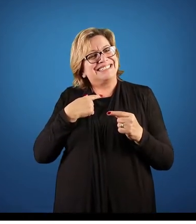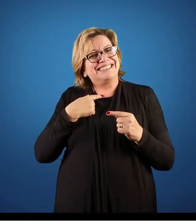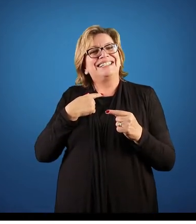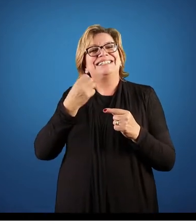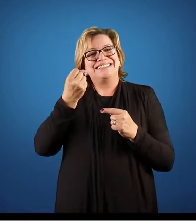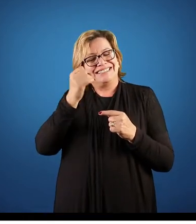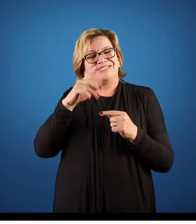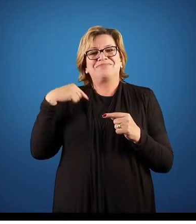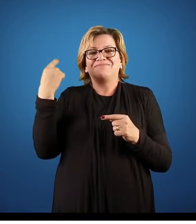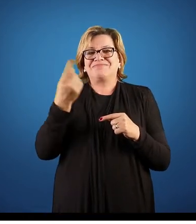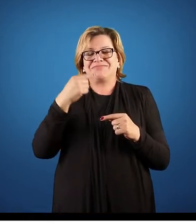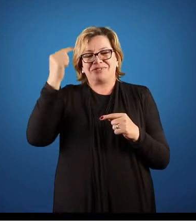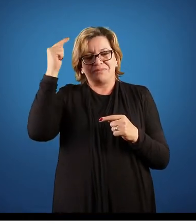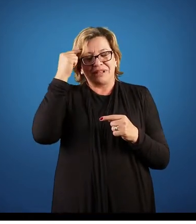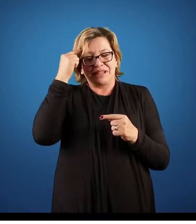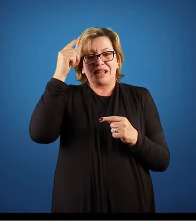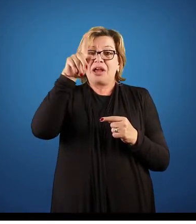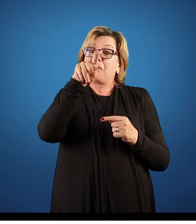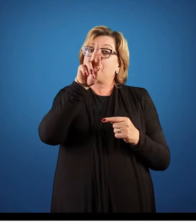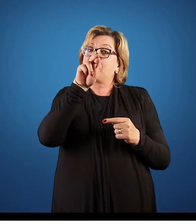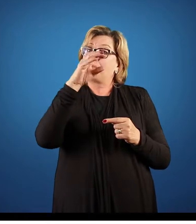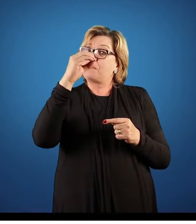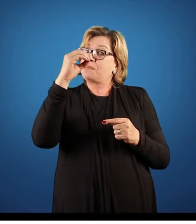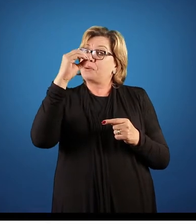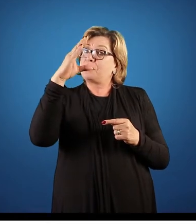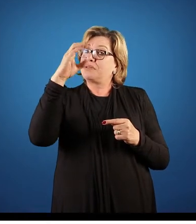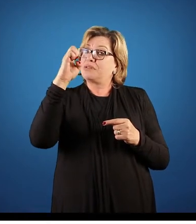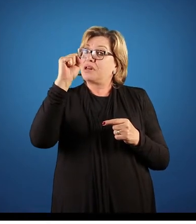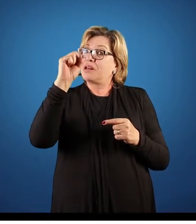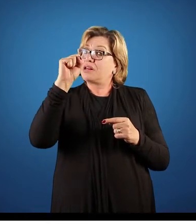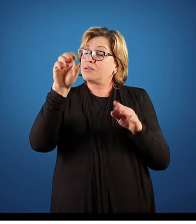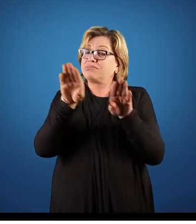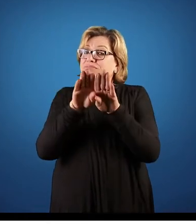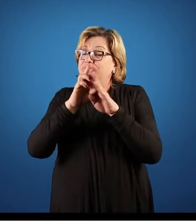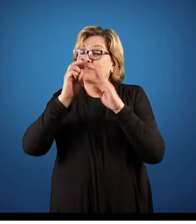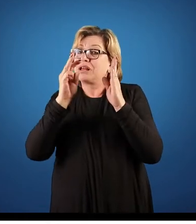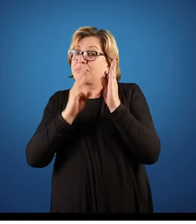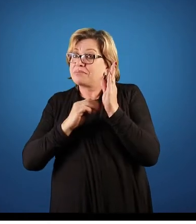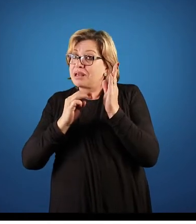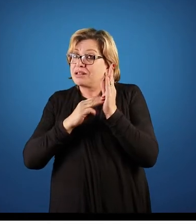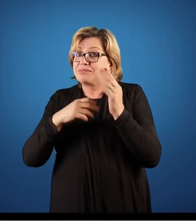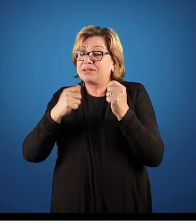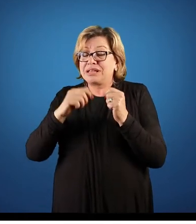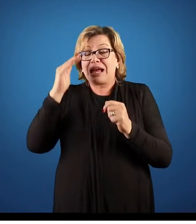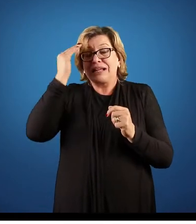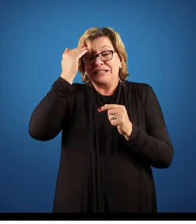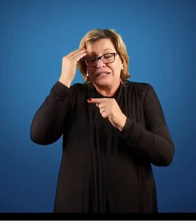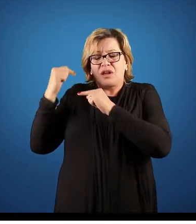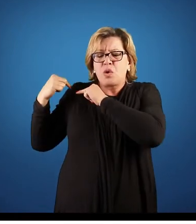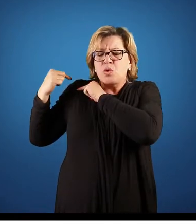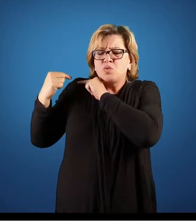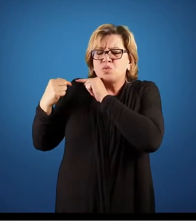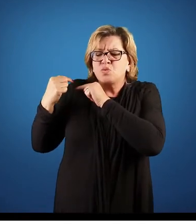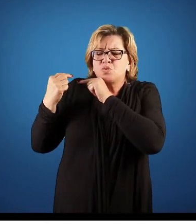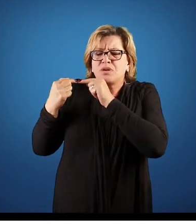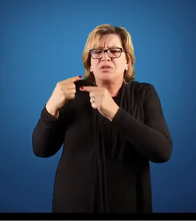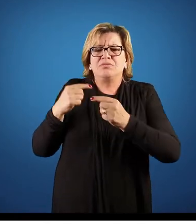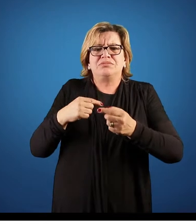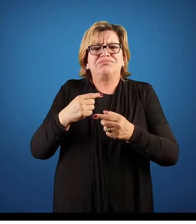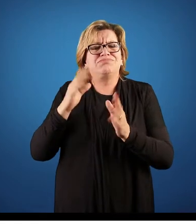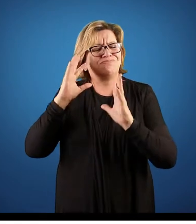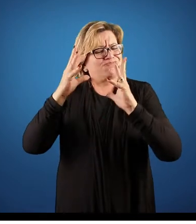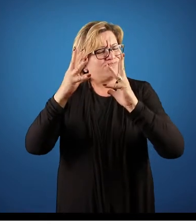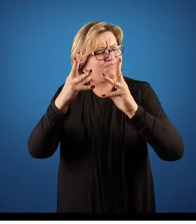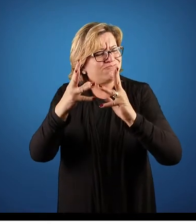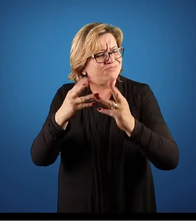de processos e métodos, eu vou justamente entender esse caminho do meu processo, desde a chegada da matéria-prima